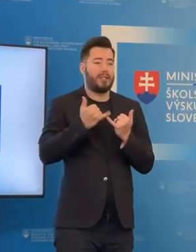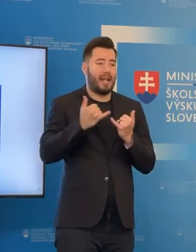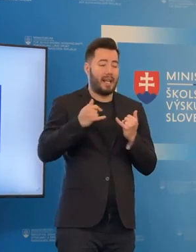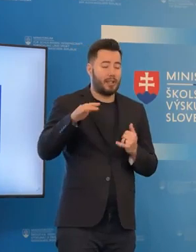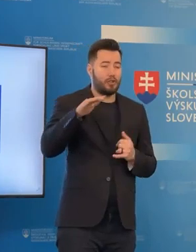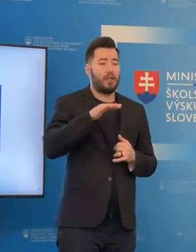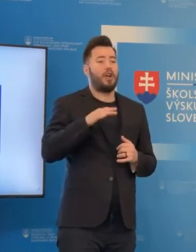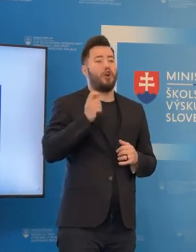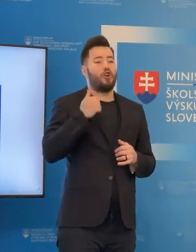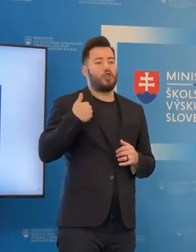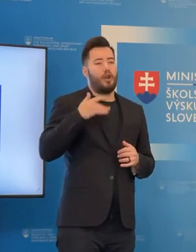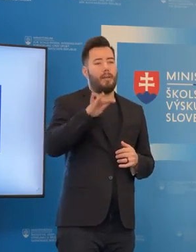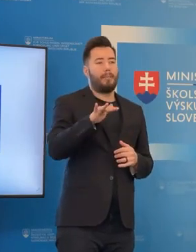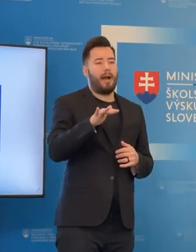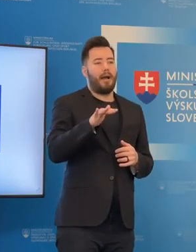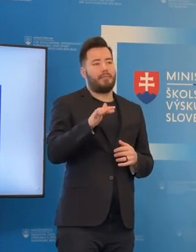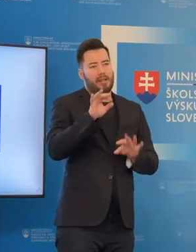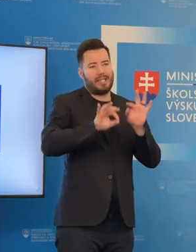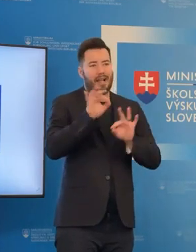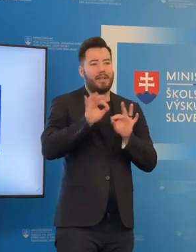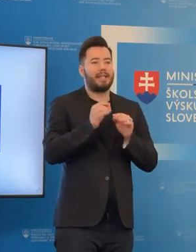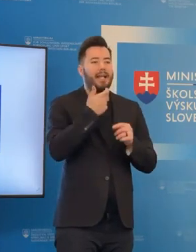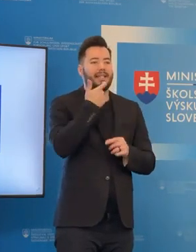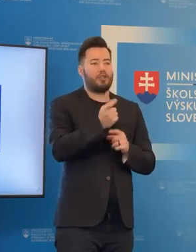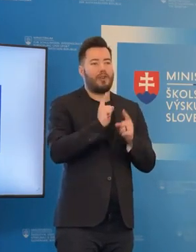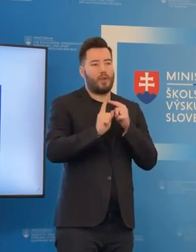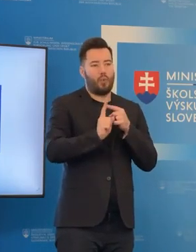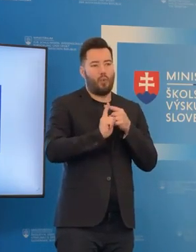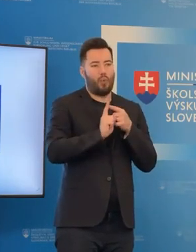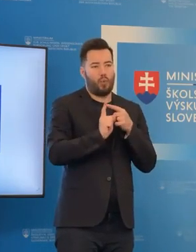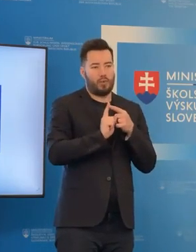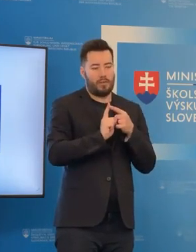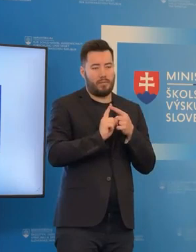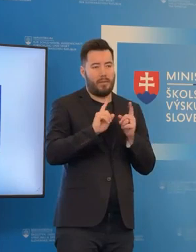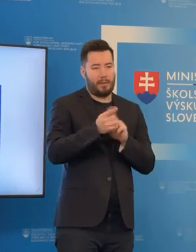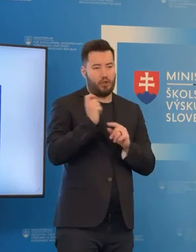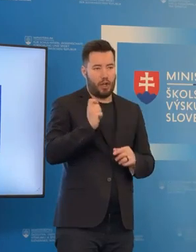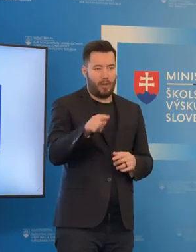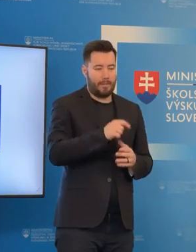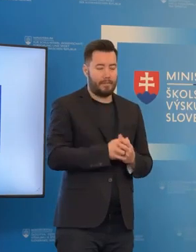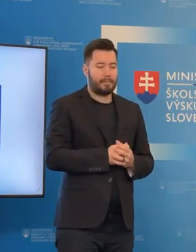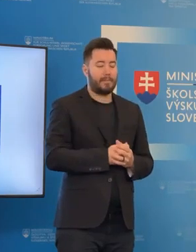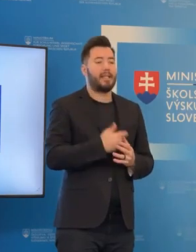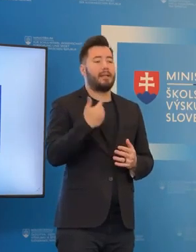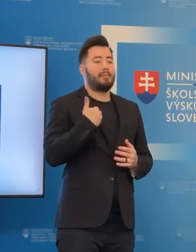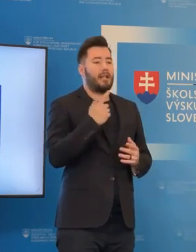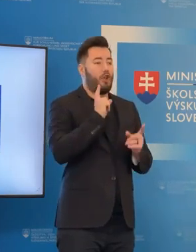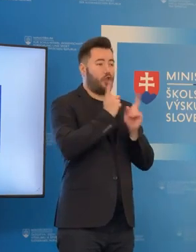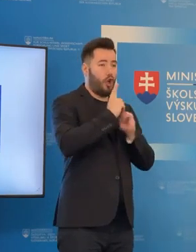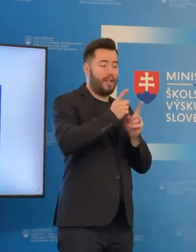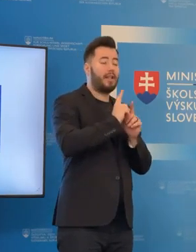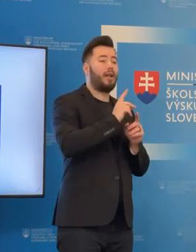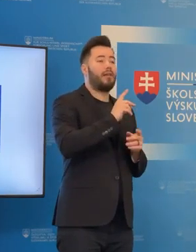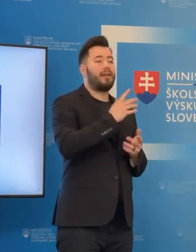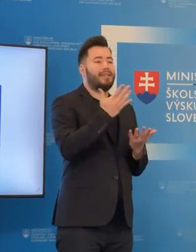jazykový kurz pre žiakov. Ten bežný proces je, že po dohode s regionálnym úradom školskej správy sa